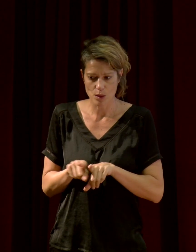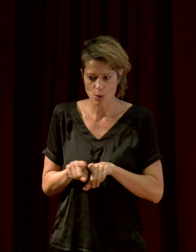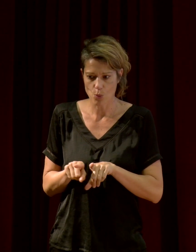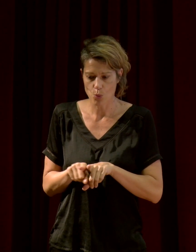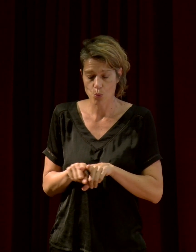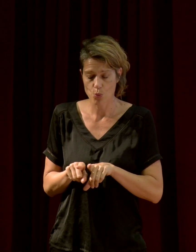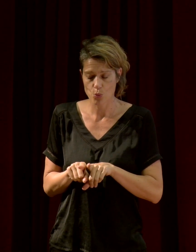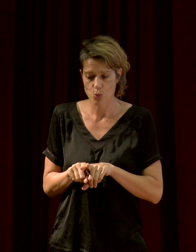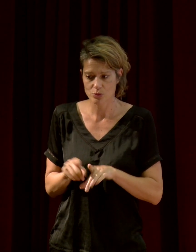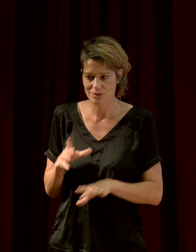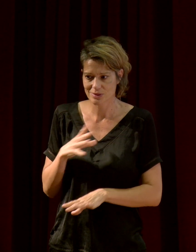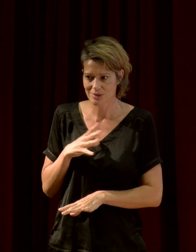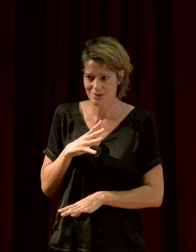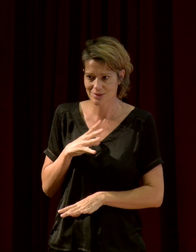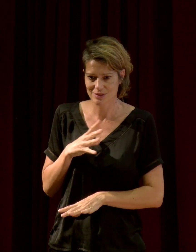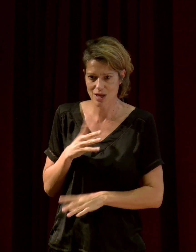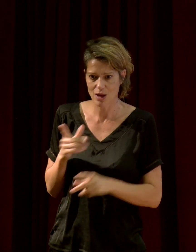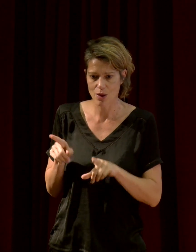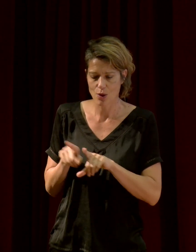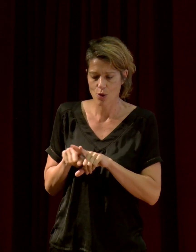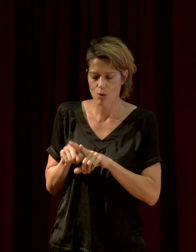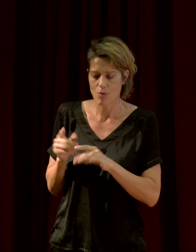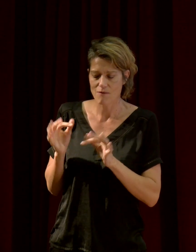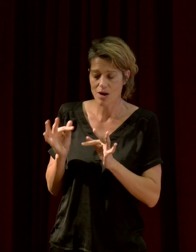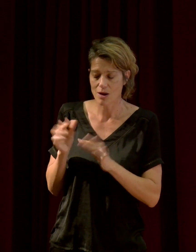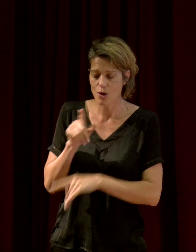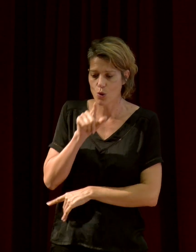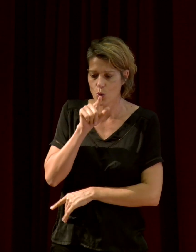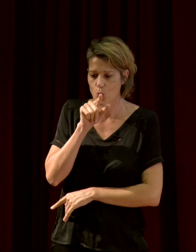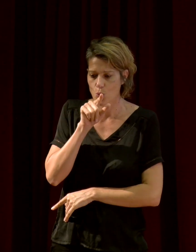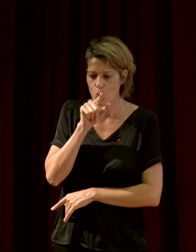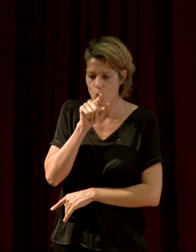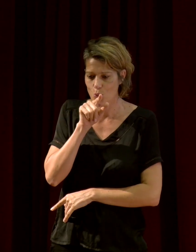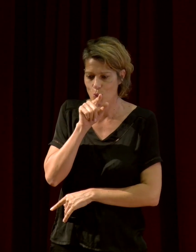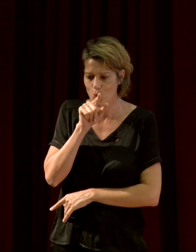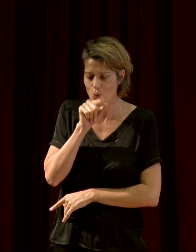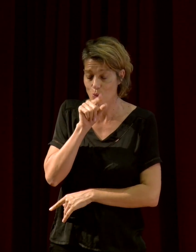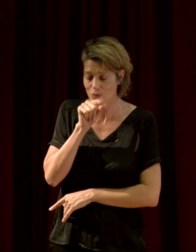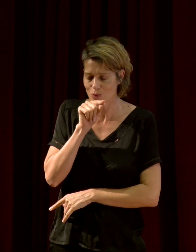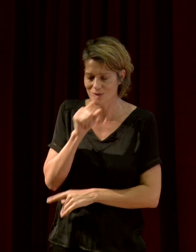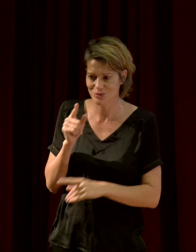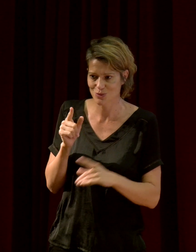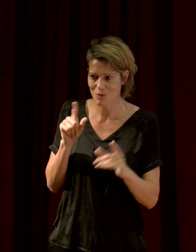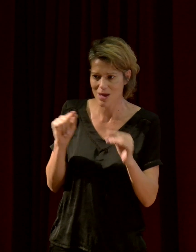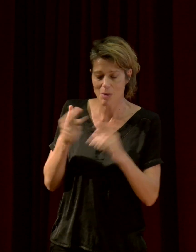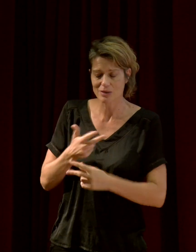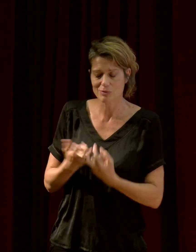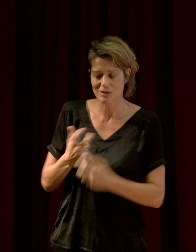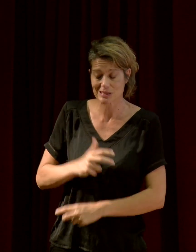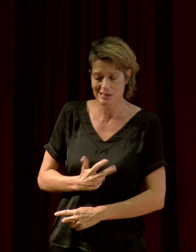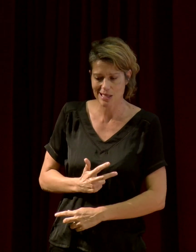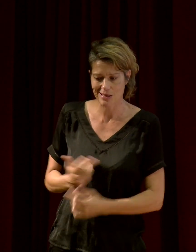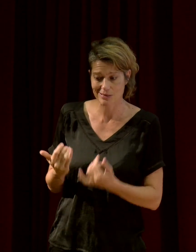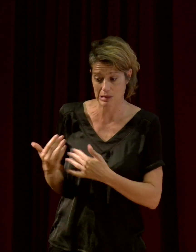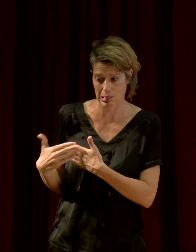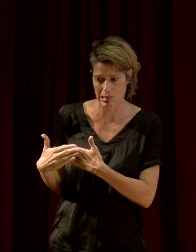conquise par le champ d'un autre individu mâle. Oui, ça c'est un peu coquin. Mais il des cigales qui font ça, pas loin d'ici.